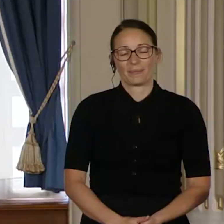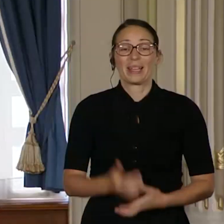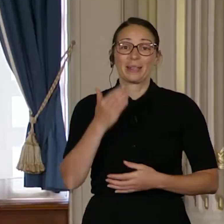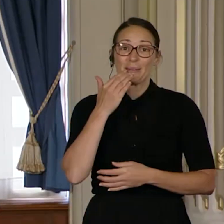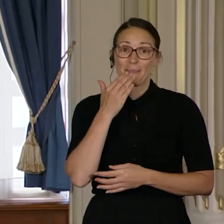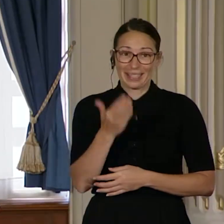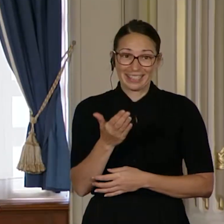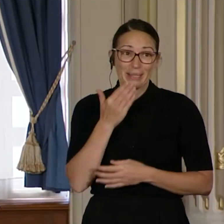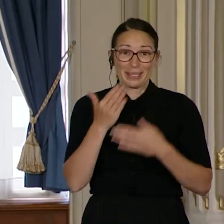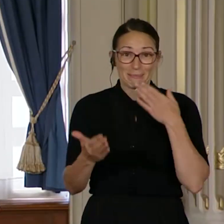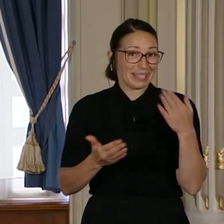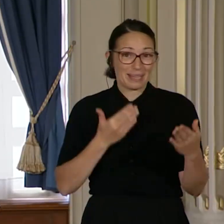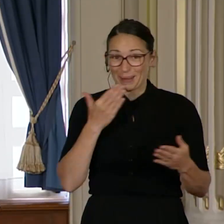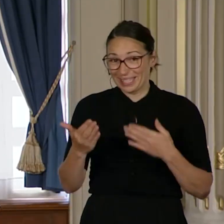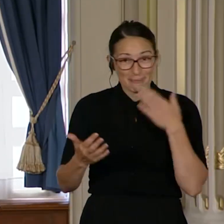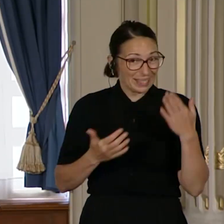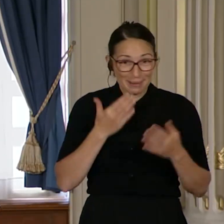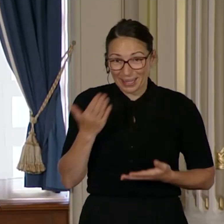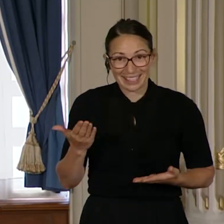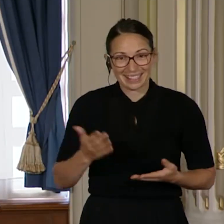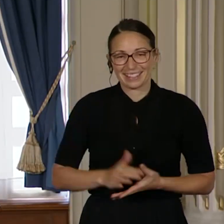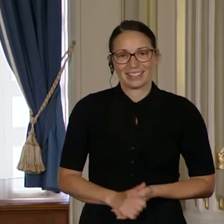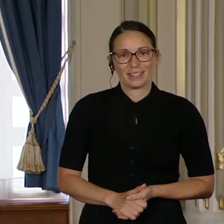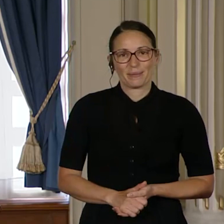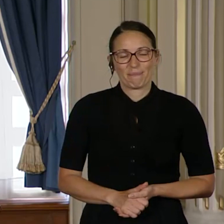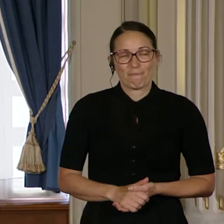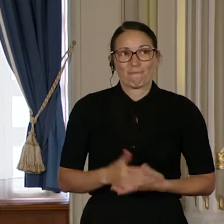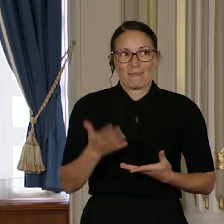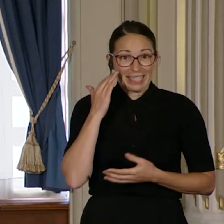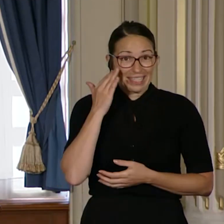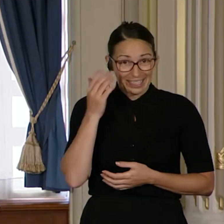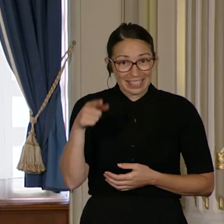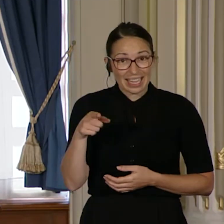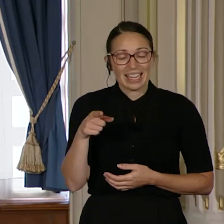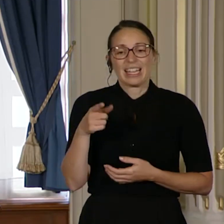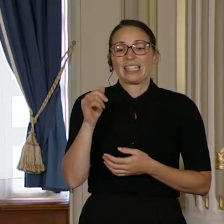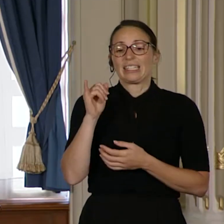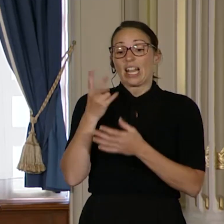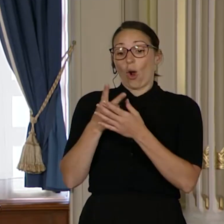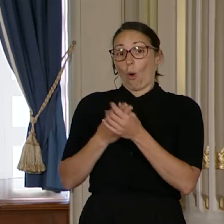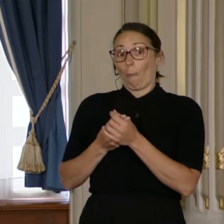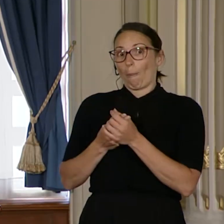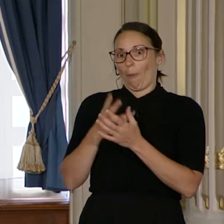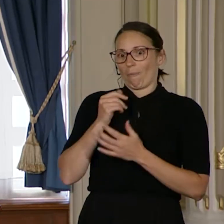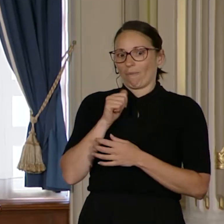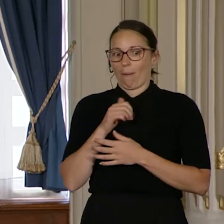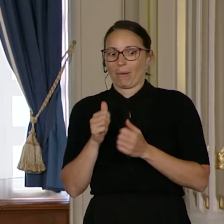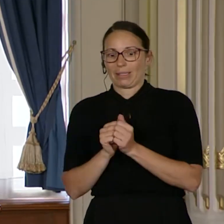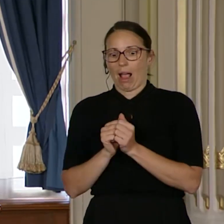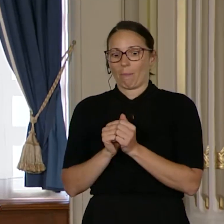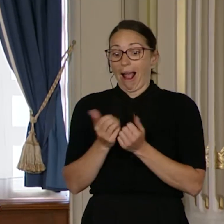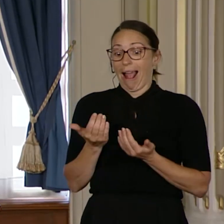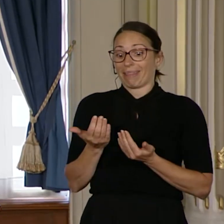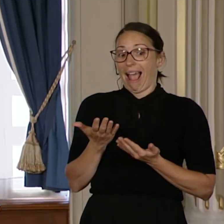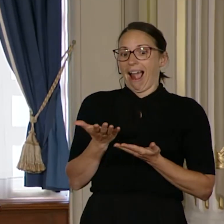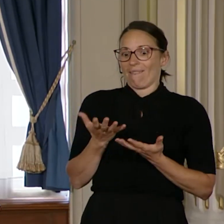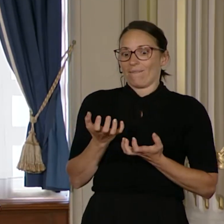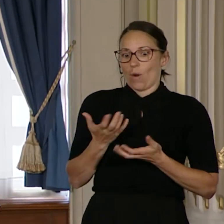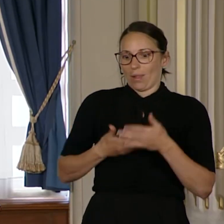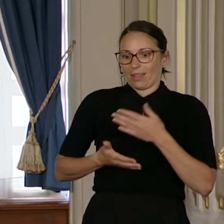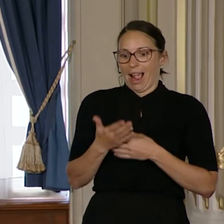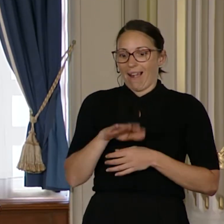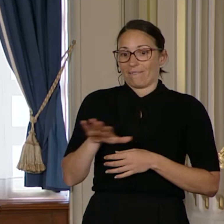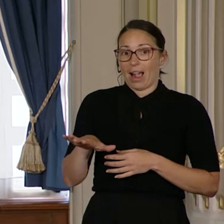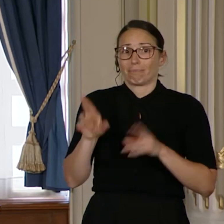Merci. Merci, merci, merci, merci. Merci. Merci. Vous savez, quand un couple attend un enfant, on leur souhaite que l'enfant soit en